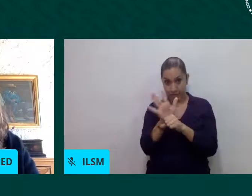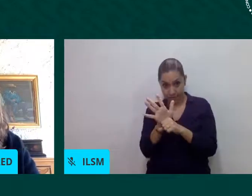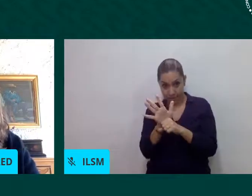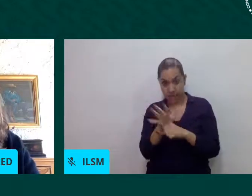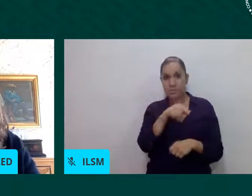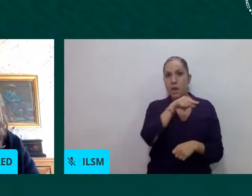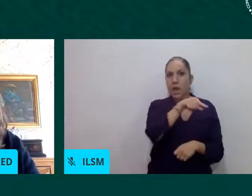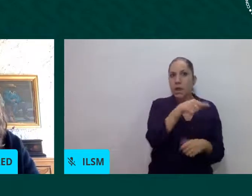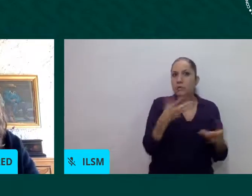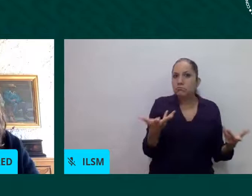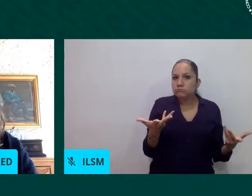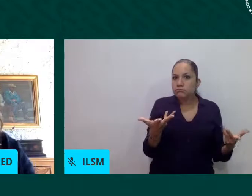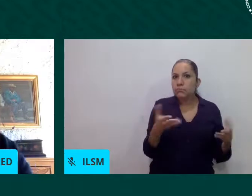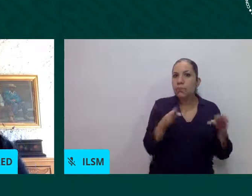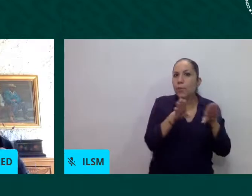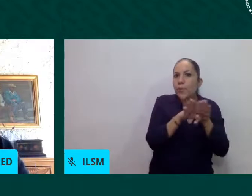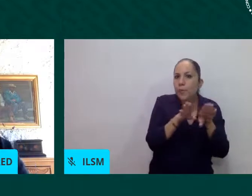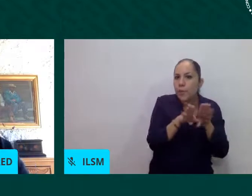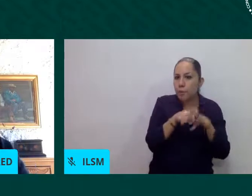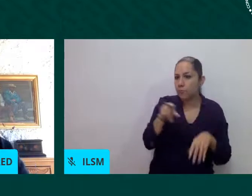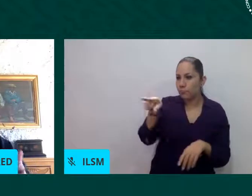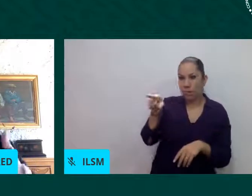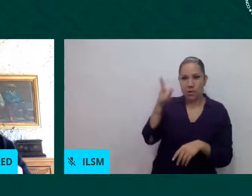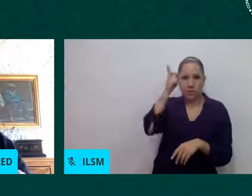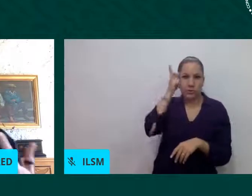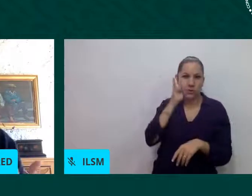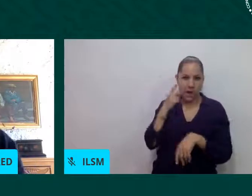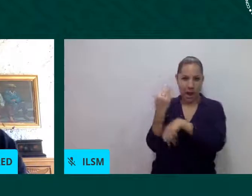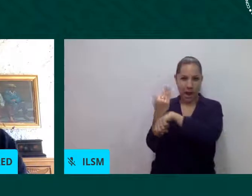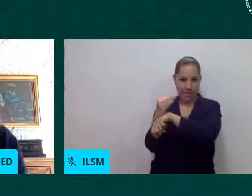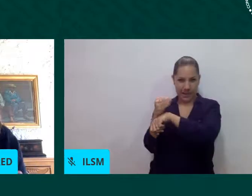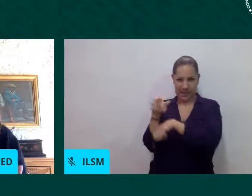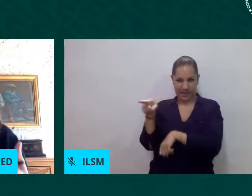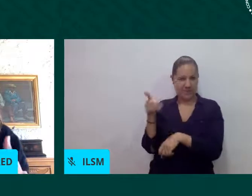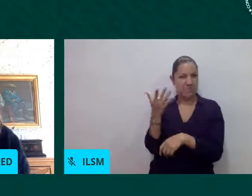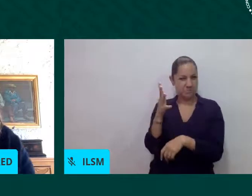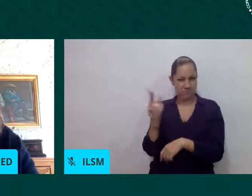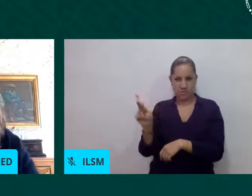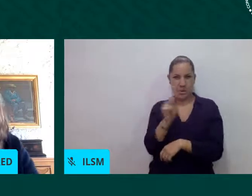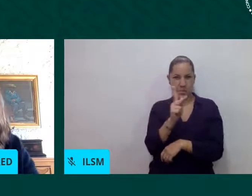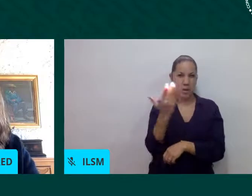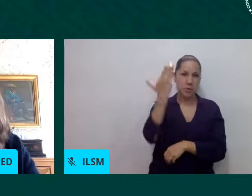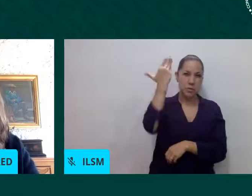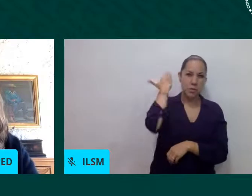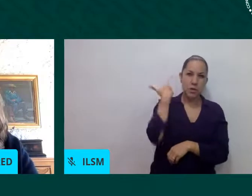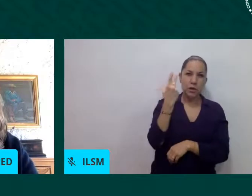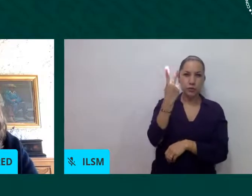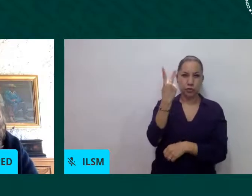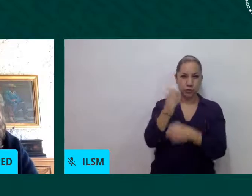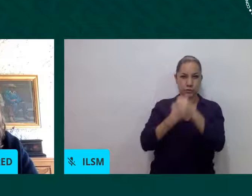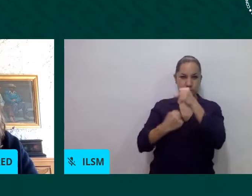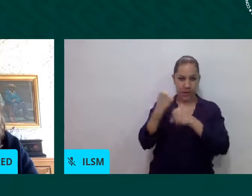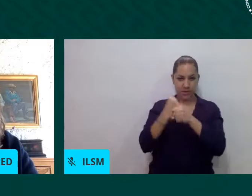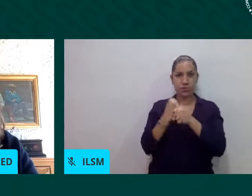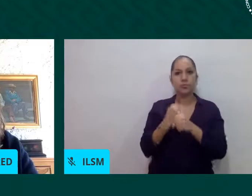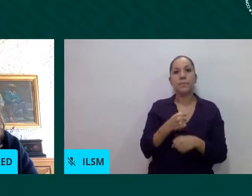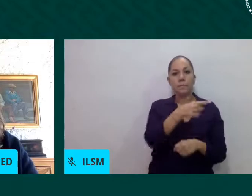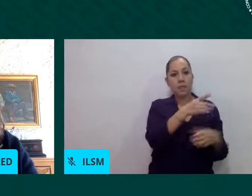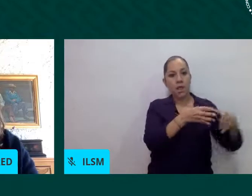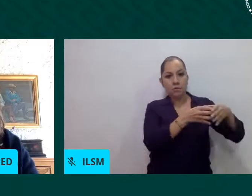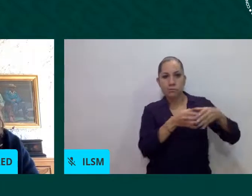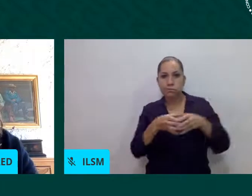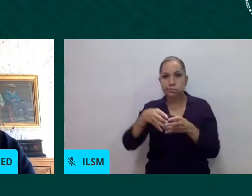hace ya casi dos años en la Ciudad de México, que hubo lo que se llamaron las caravanas migrantes que venían del Triángulo Norte de